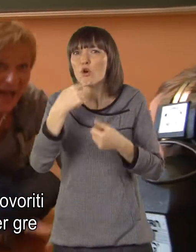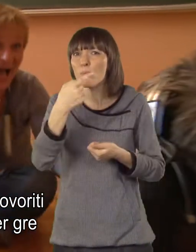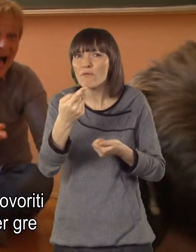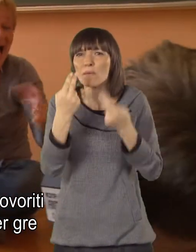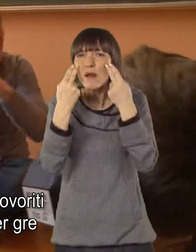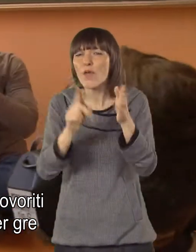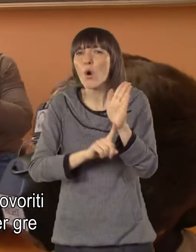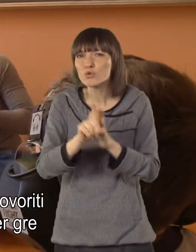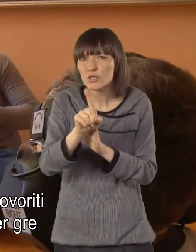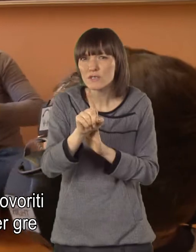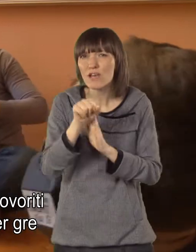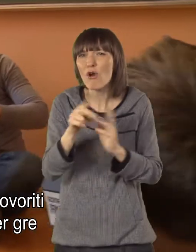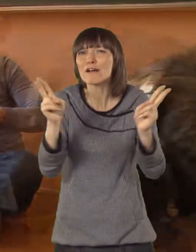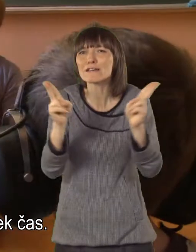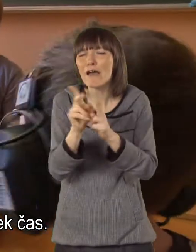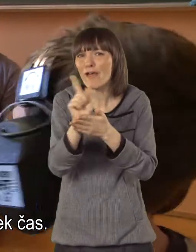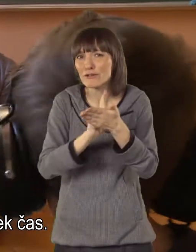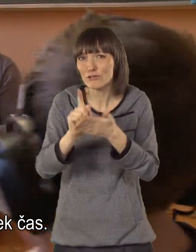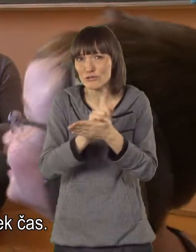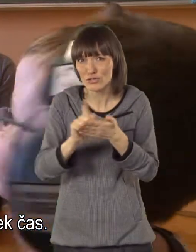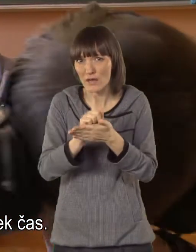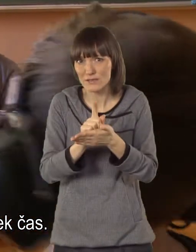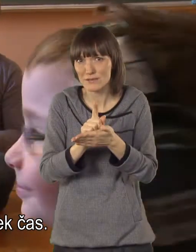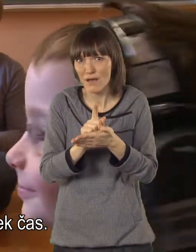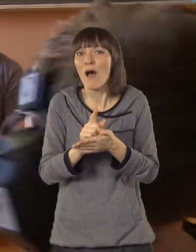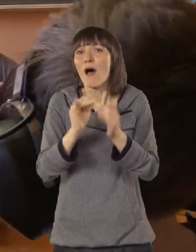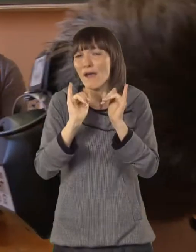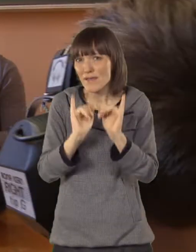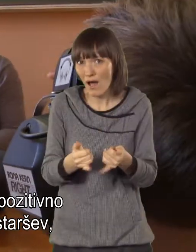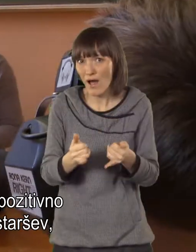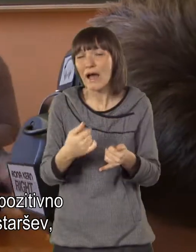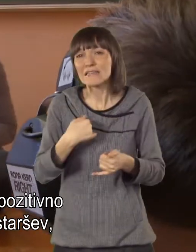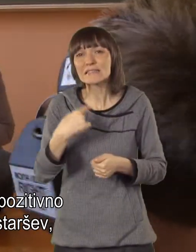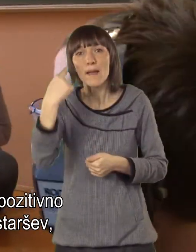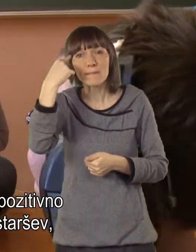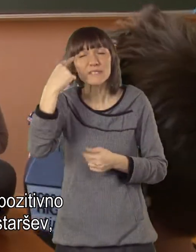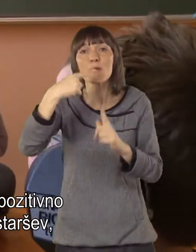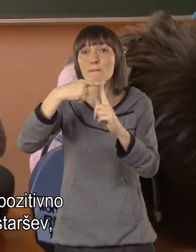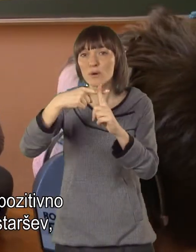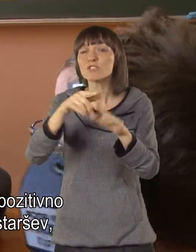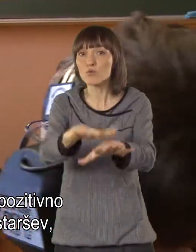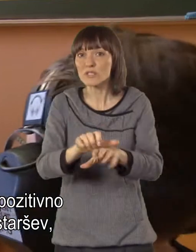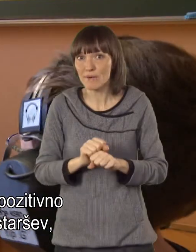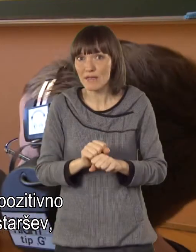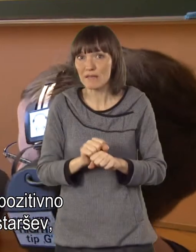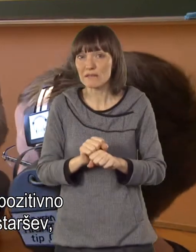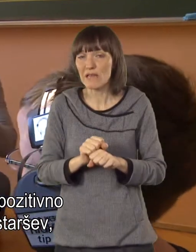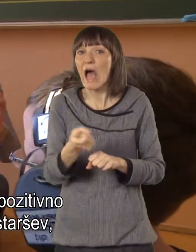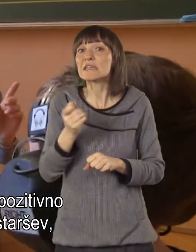težko govoriti že o učinkih, ker gre za relativno kratek čas. Je pa vsekakor mislim, da to pozitivno sprejeto